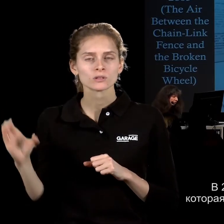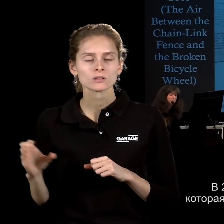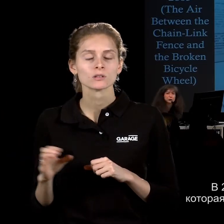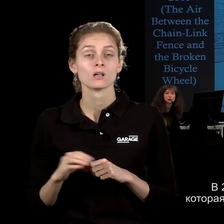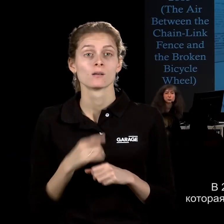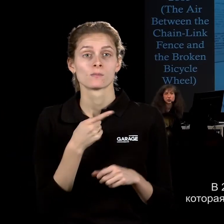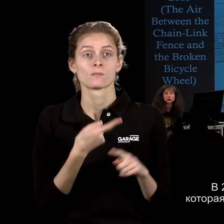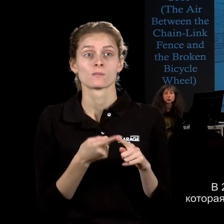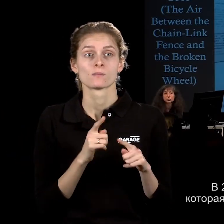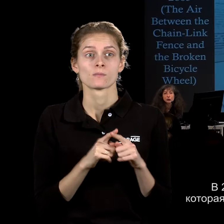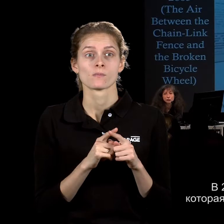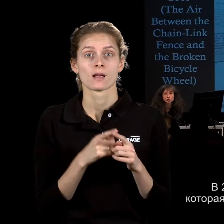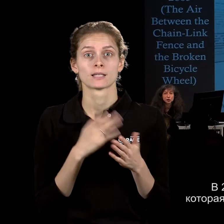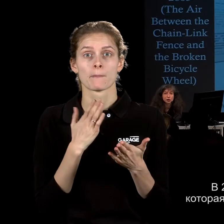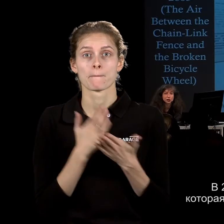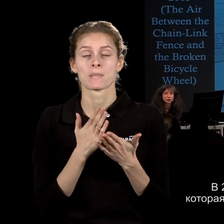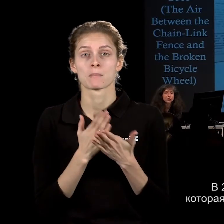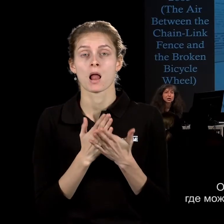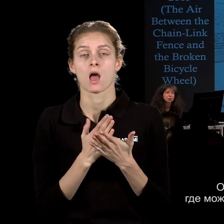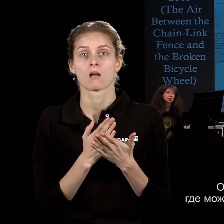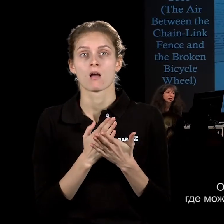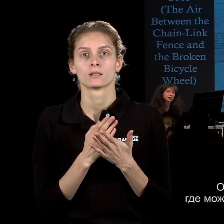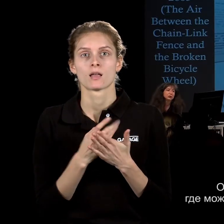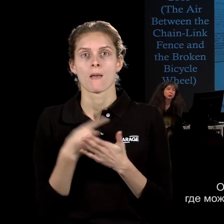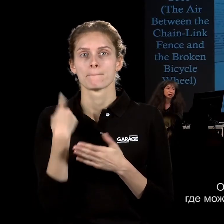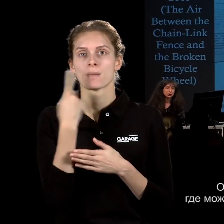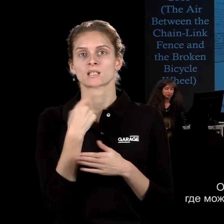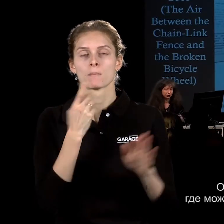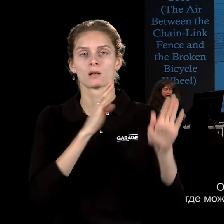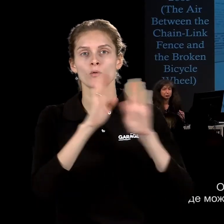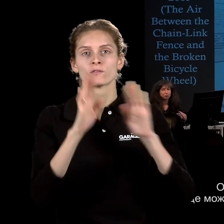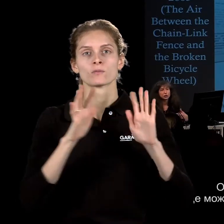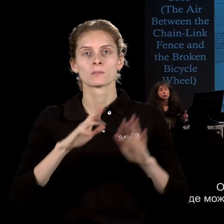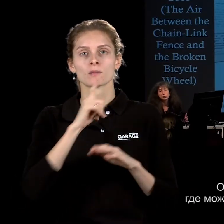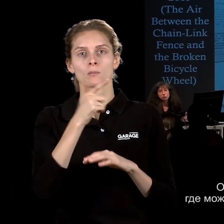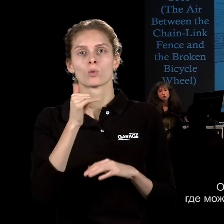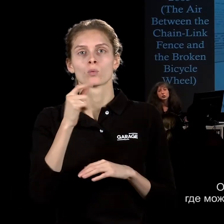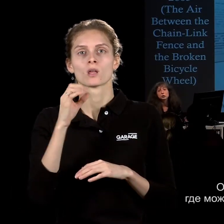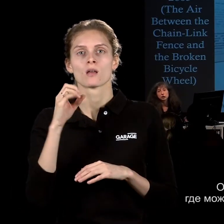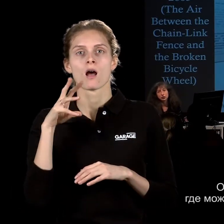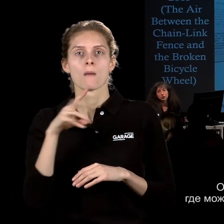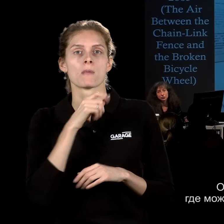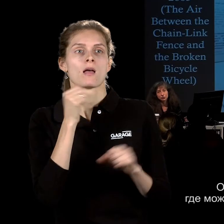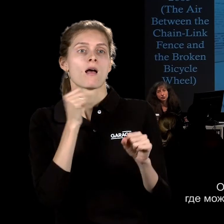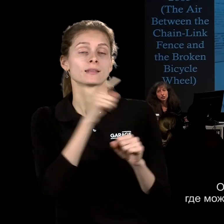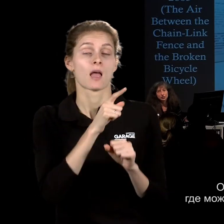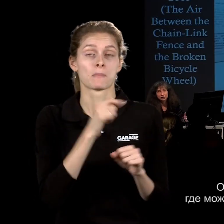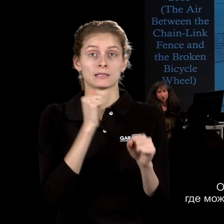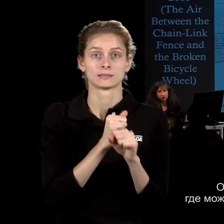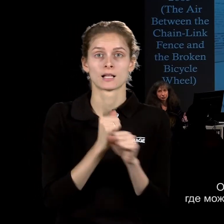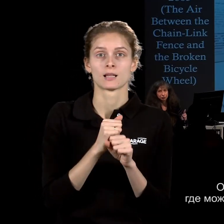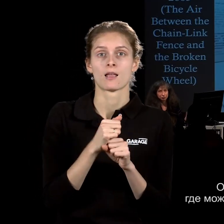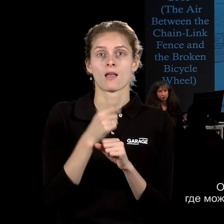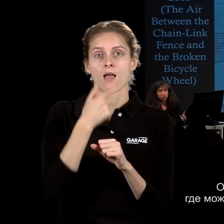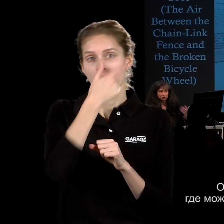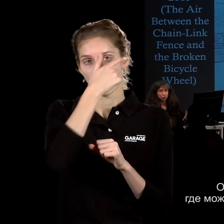собственно говоря, персональную выставку в Гугенхайме, он сделал в Гугенхайме пиратскую телестанцию, где